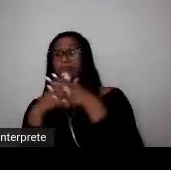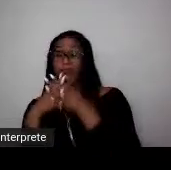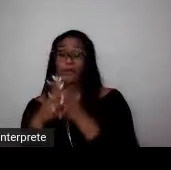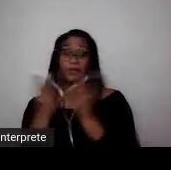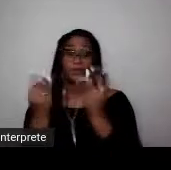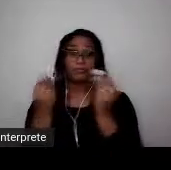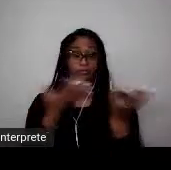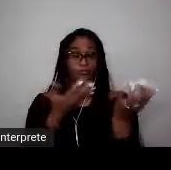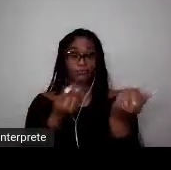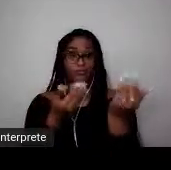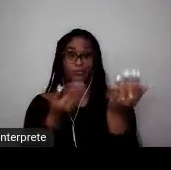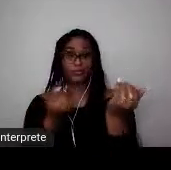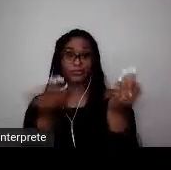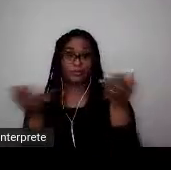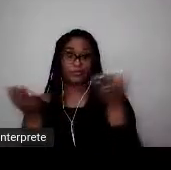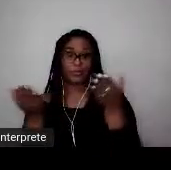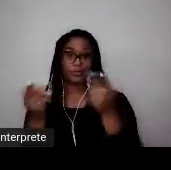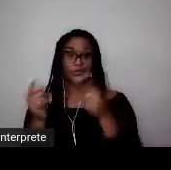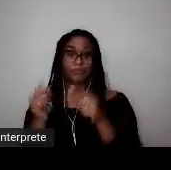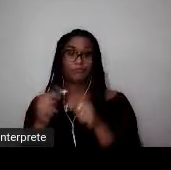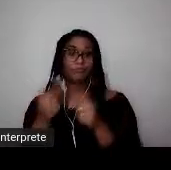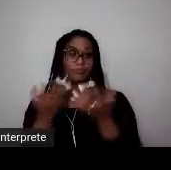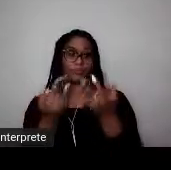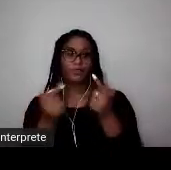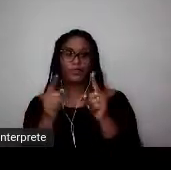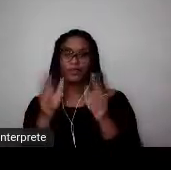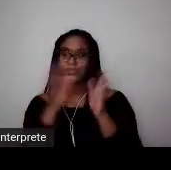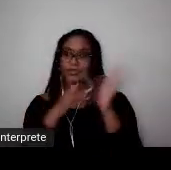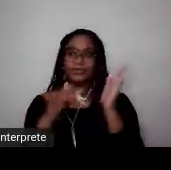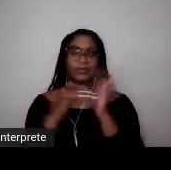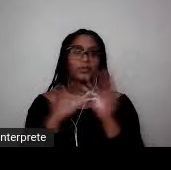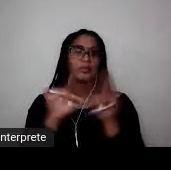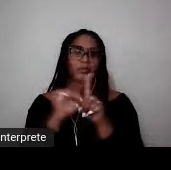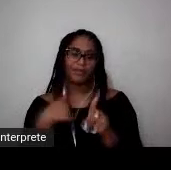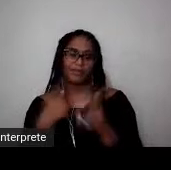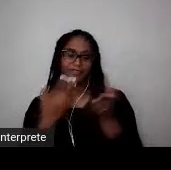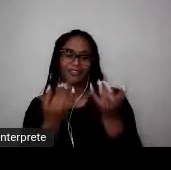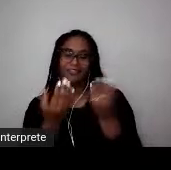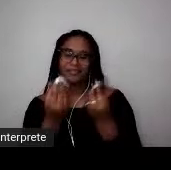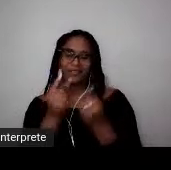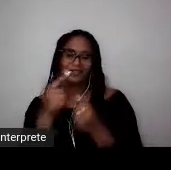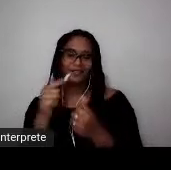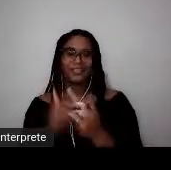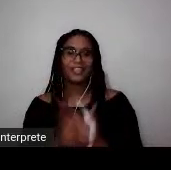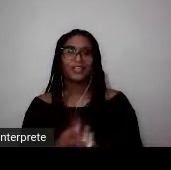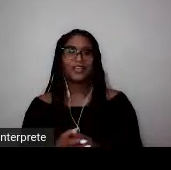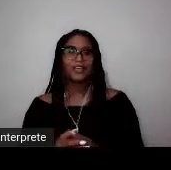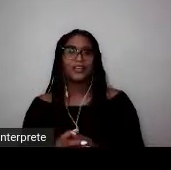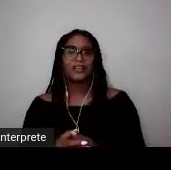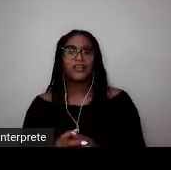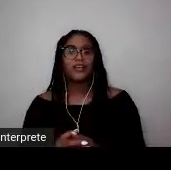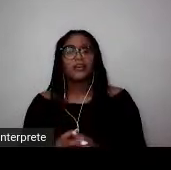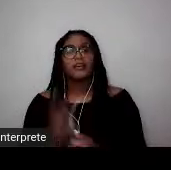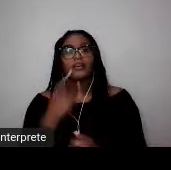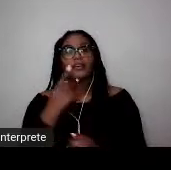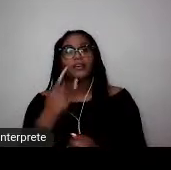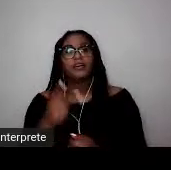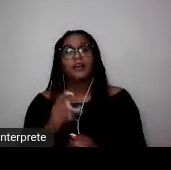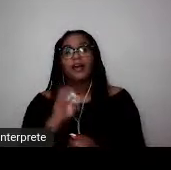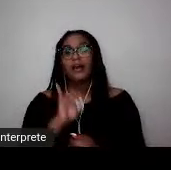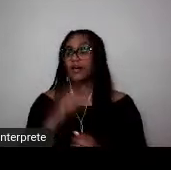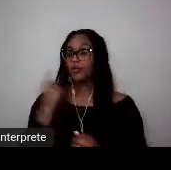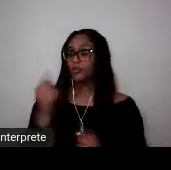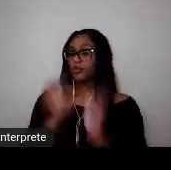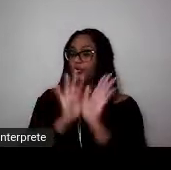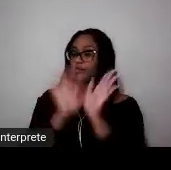jovens, e não tão jovens como eu, pesquisadoras e pesquisadores. Se por um lado o futebol de homens pode ser pensado